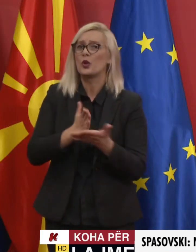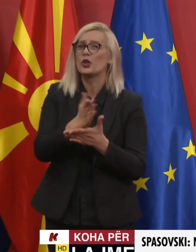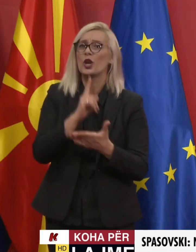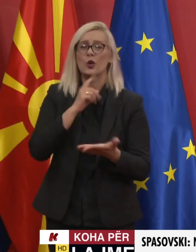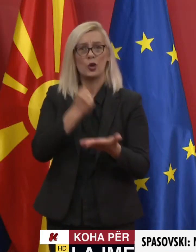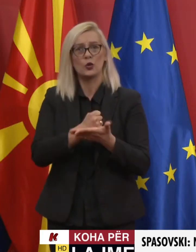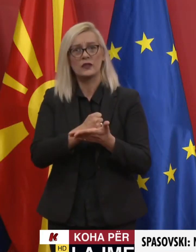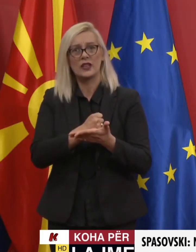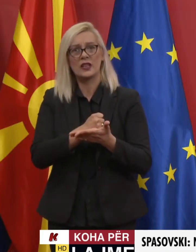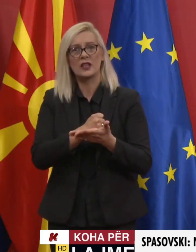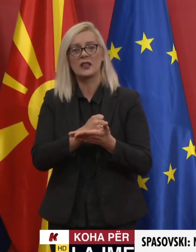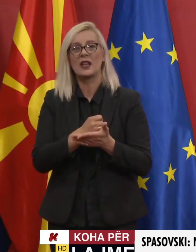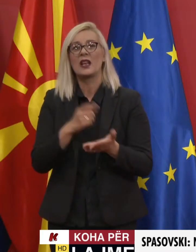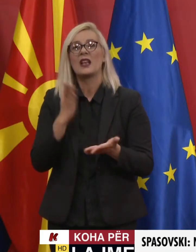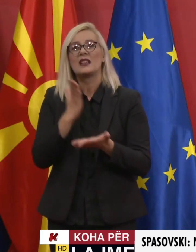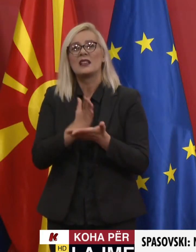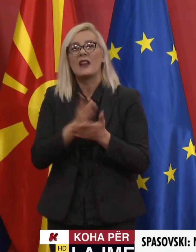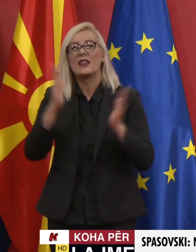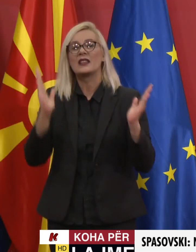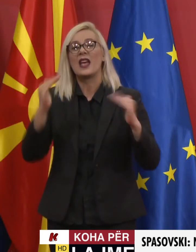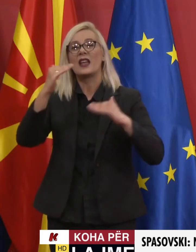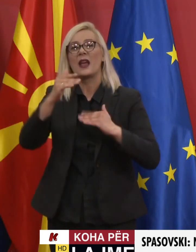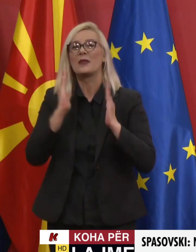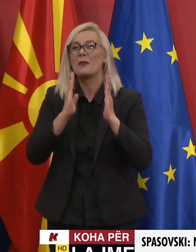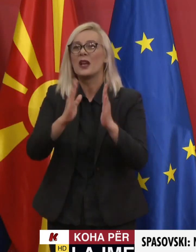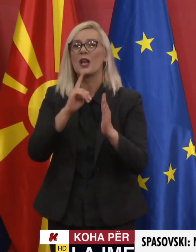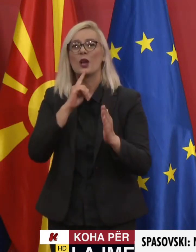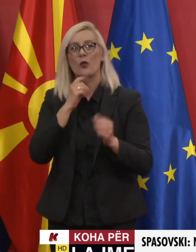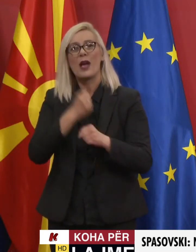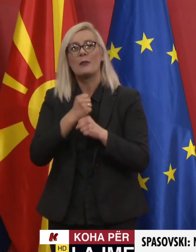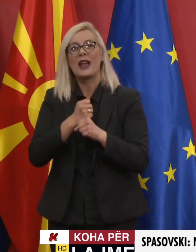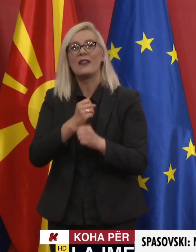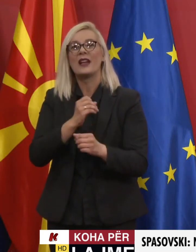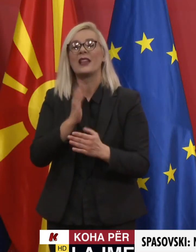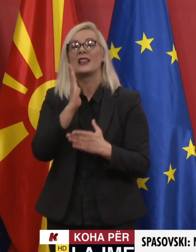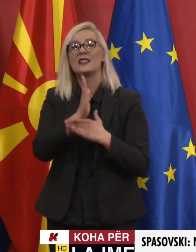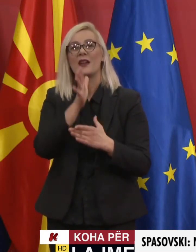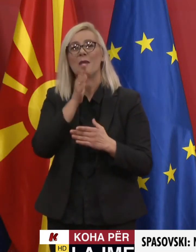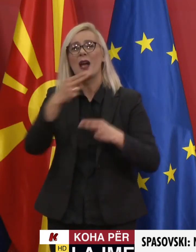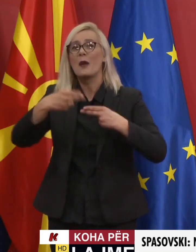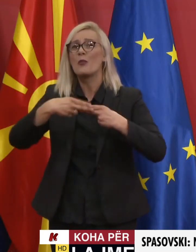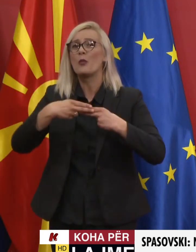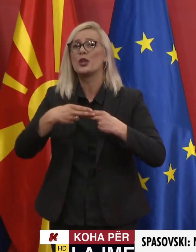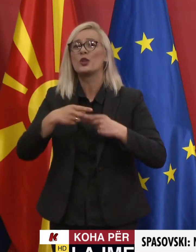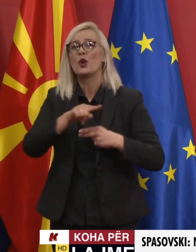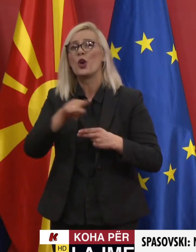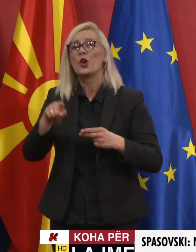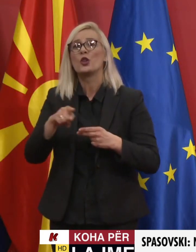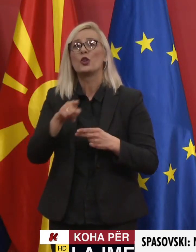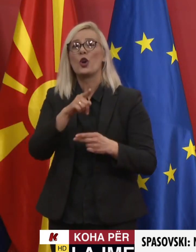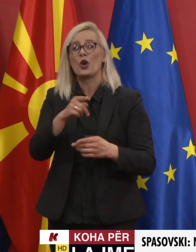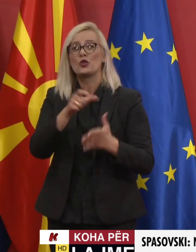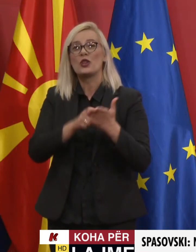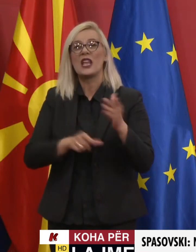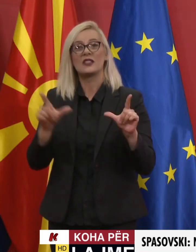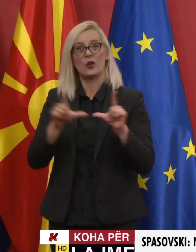Kruj Ministri Teknik i Majqidoni Sëveriut Oliver Spesovski sot në konferensë për shtyp ka foljur në lidje me vendimin e bashkimit Evropian për